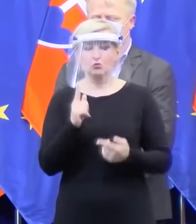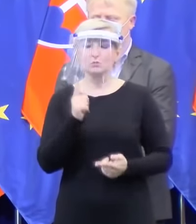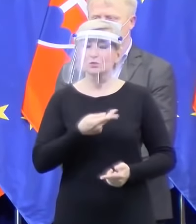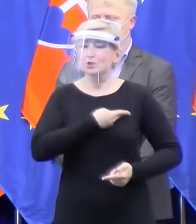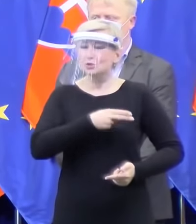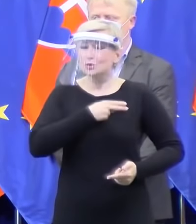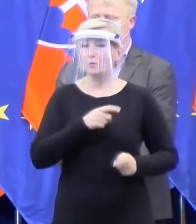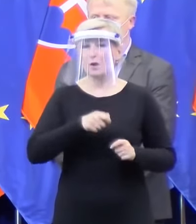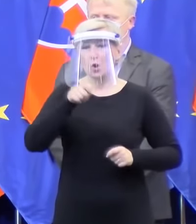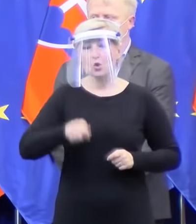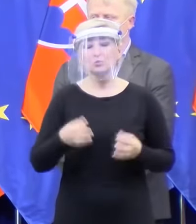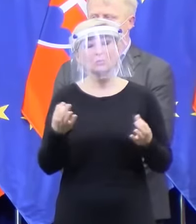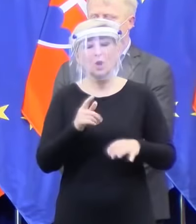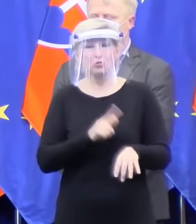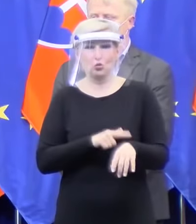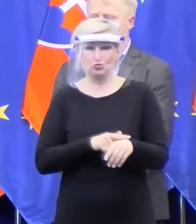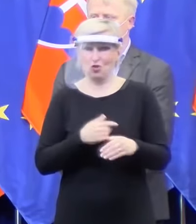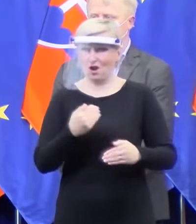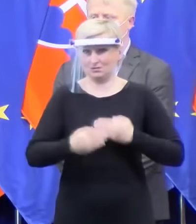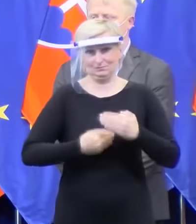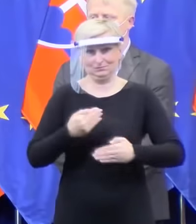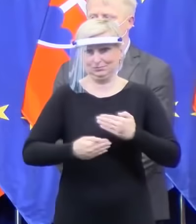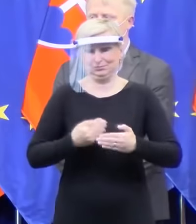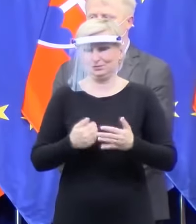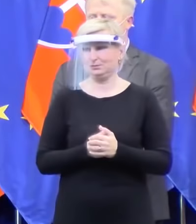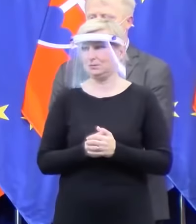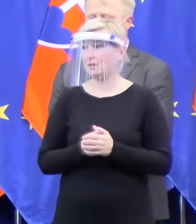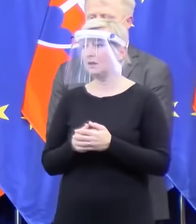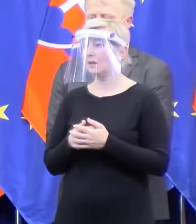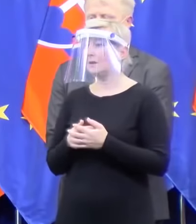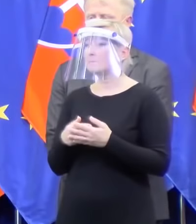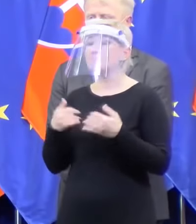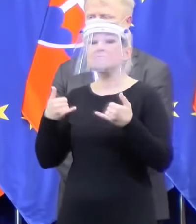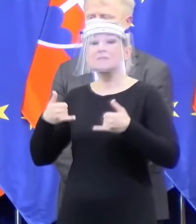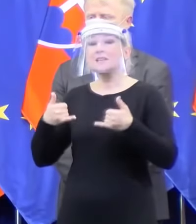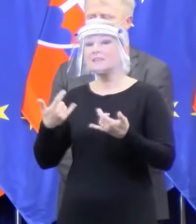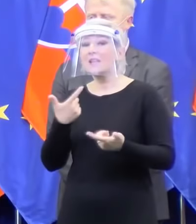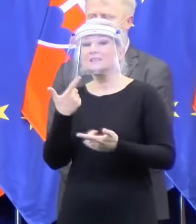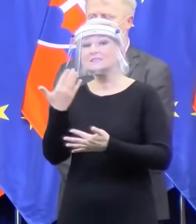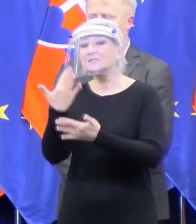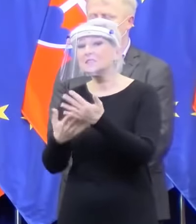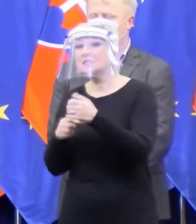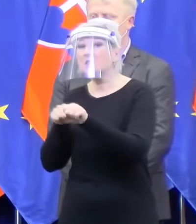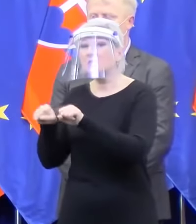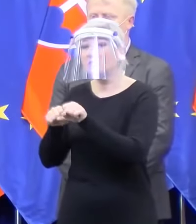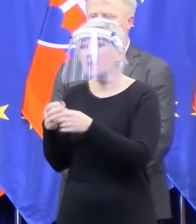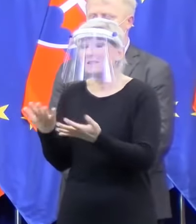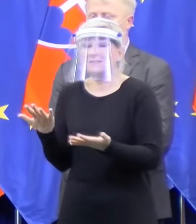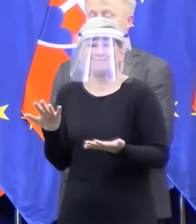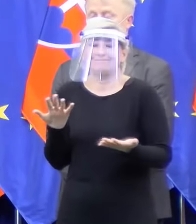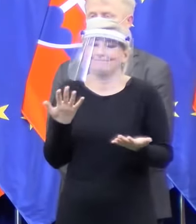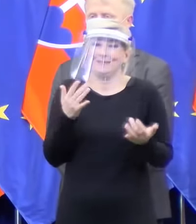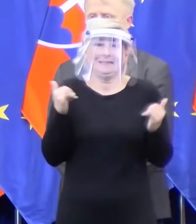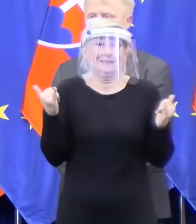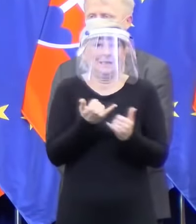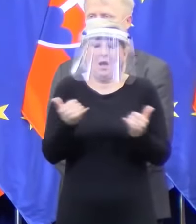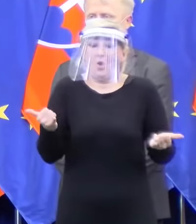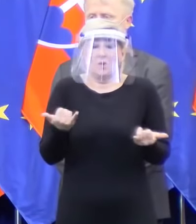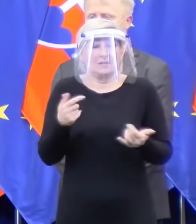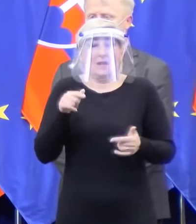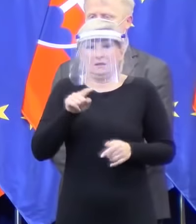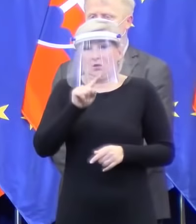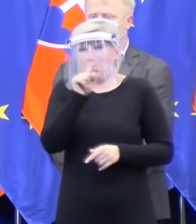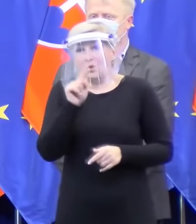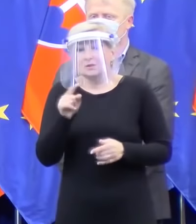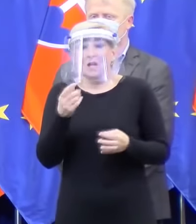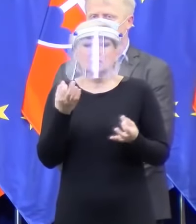vieme, že časa nám kráti. A dnešná vláda sa čím vlastne bude zaoberať? Naozaj aj napríklad touto otázkou a dozviete sa postupne,